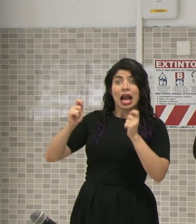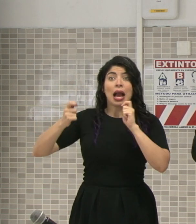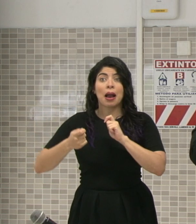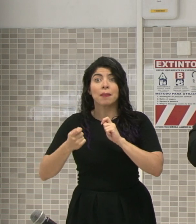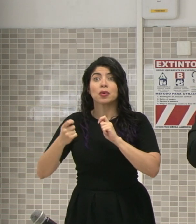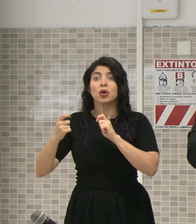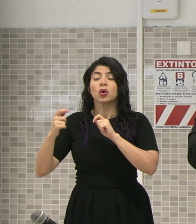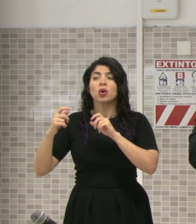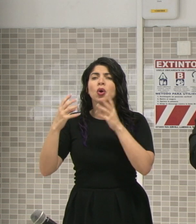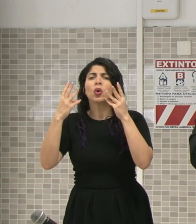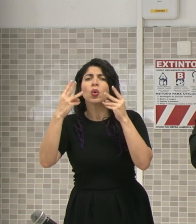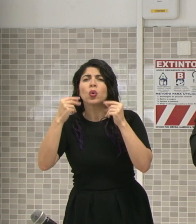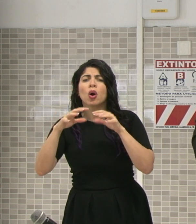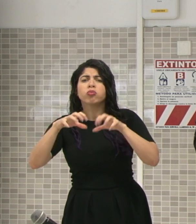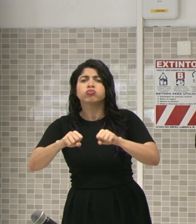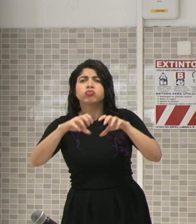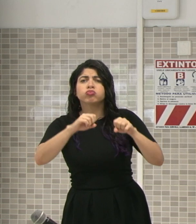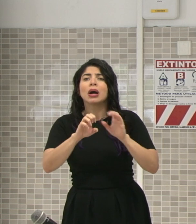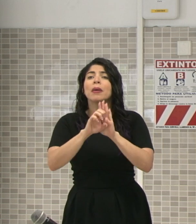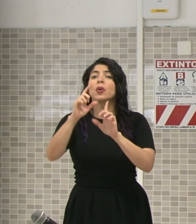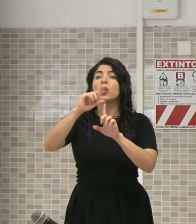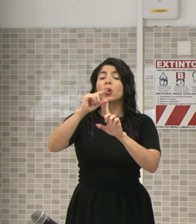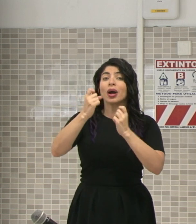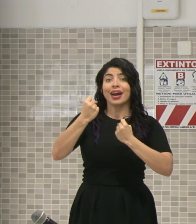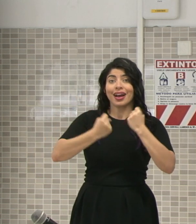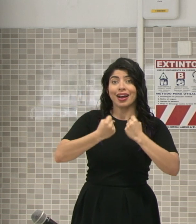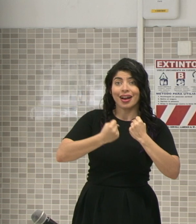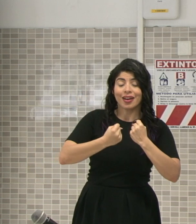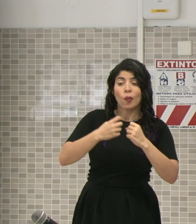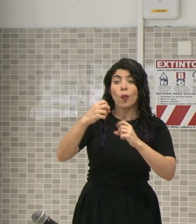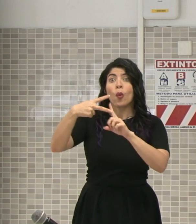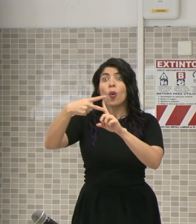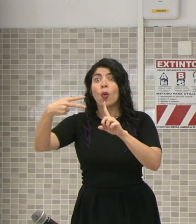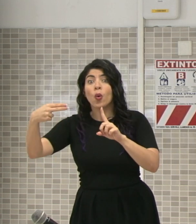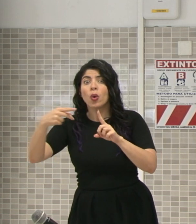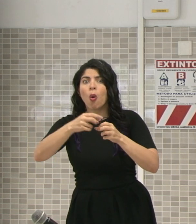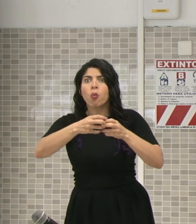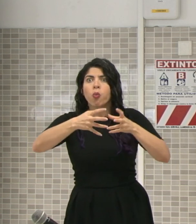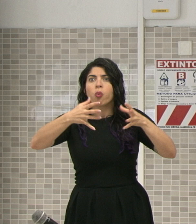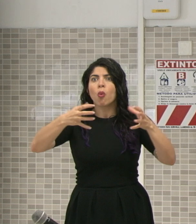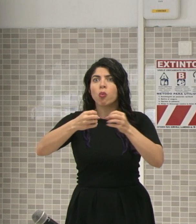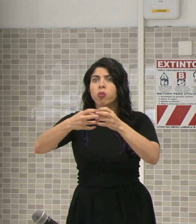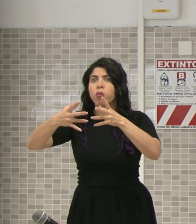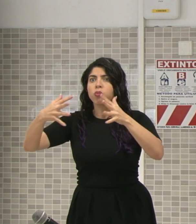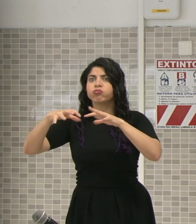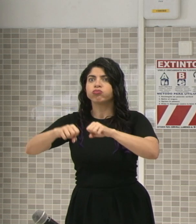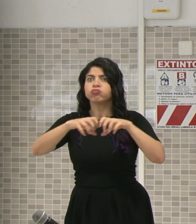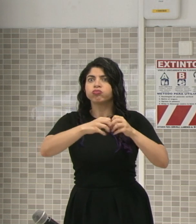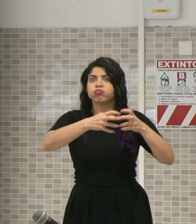reservaciones de cosas como renta caras o hoteles han venido creciendo de manera consistente.